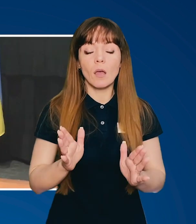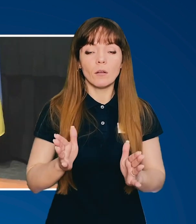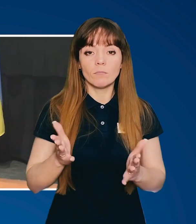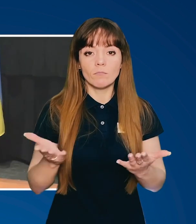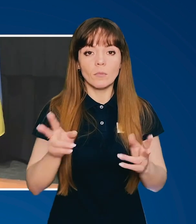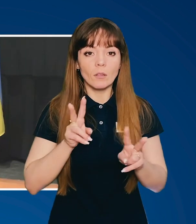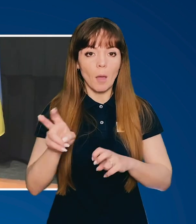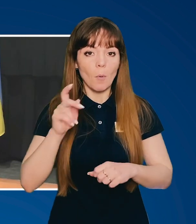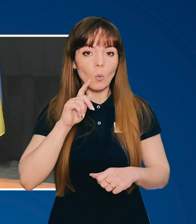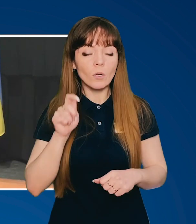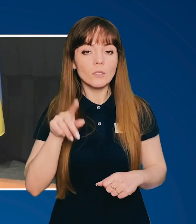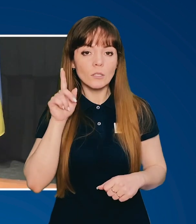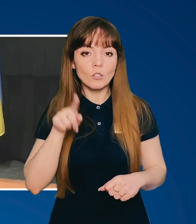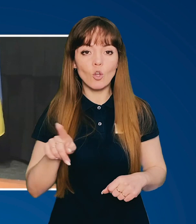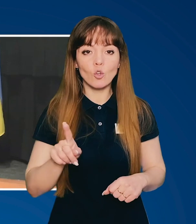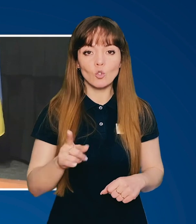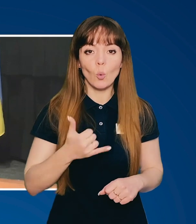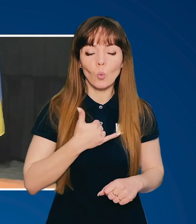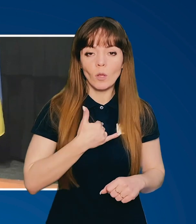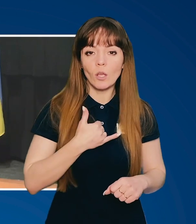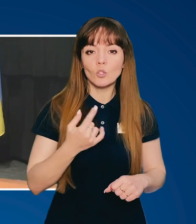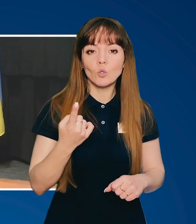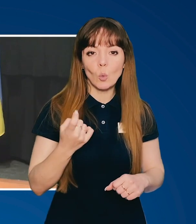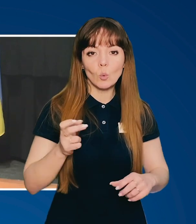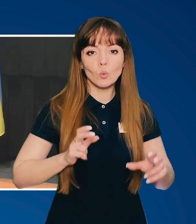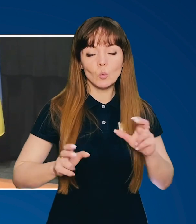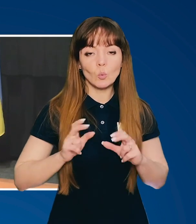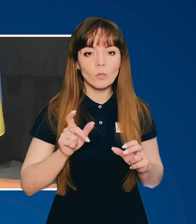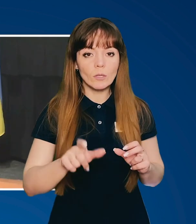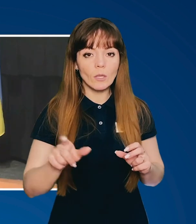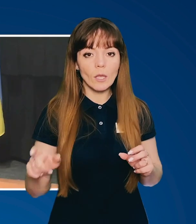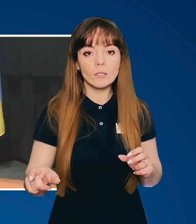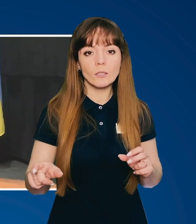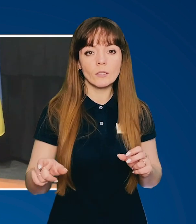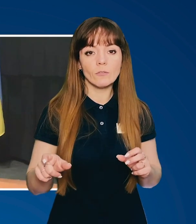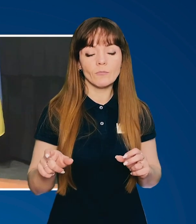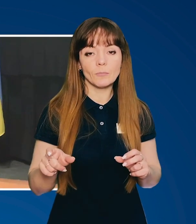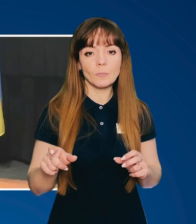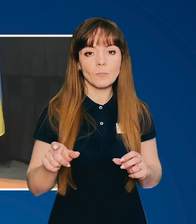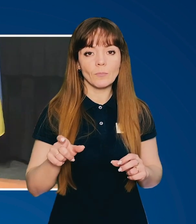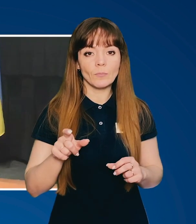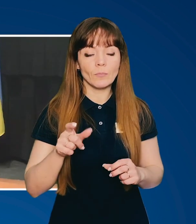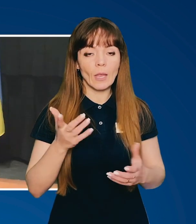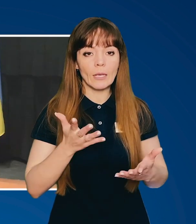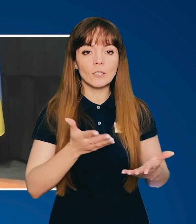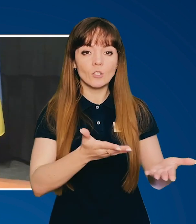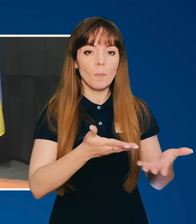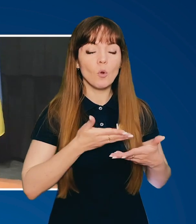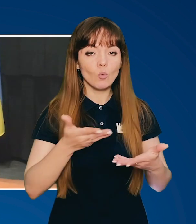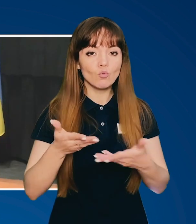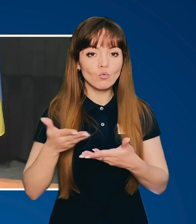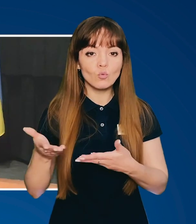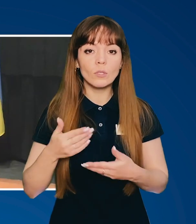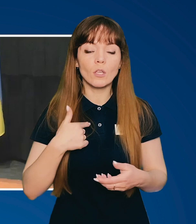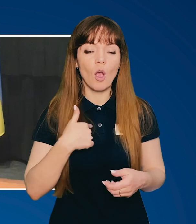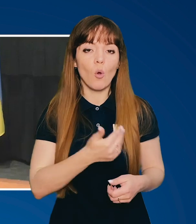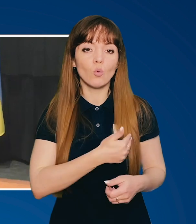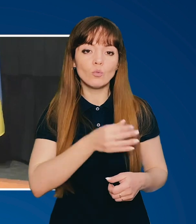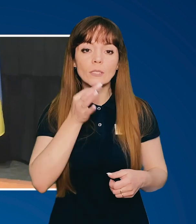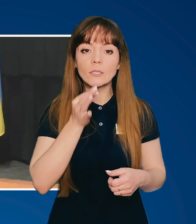тема України. Знаєте, що в нас 100 студентів з Києво-Магилянської академії запрошуються. І я